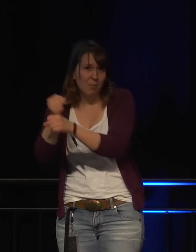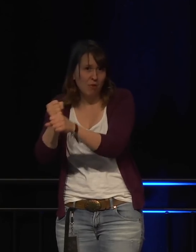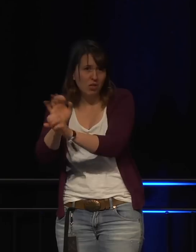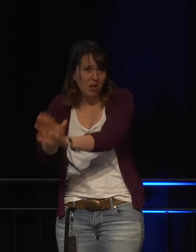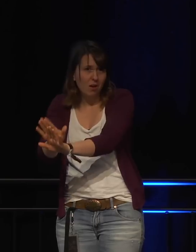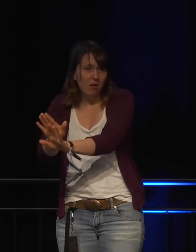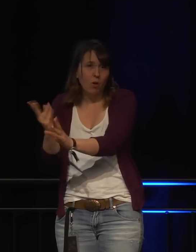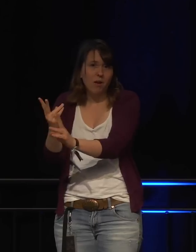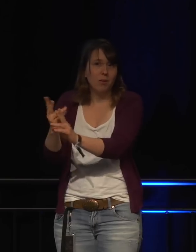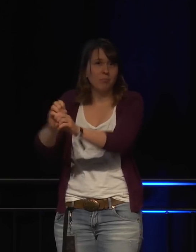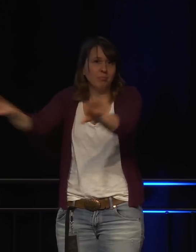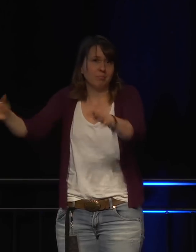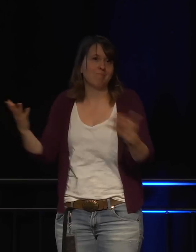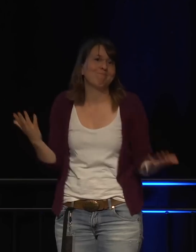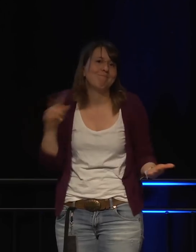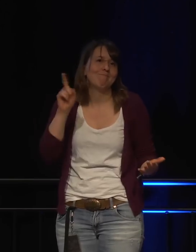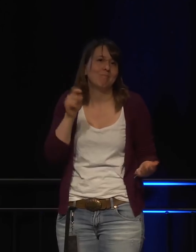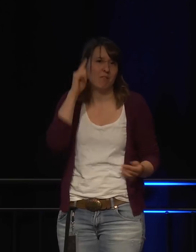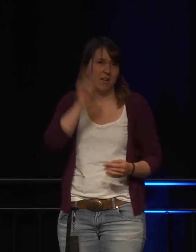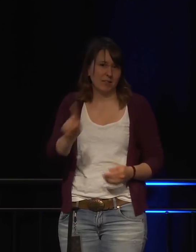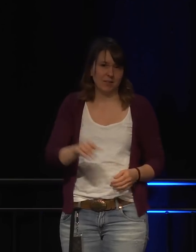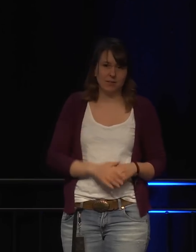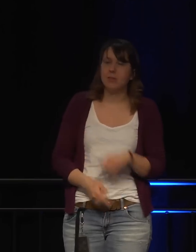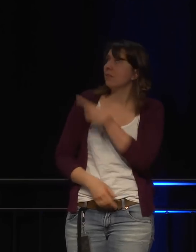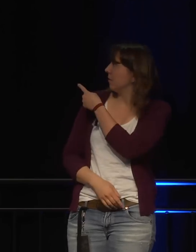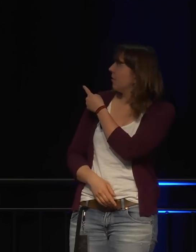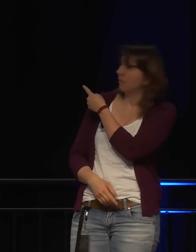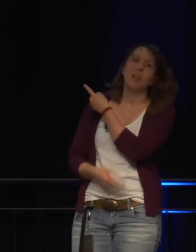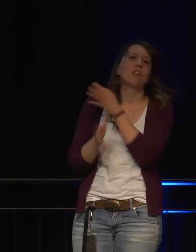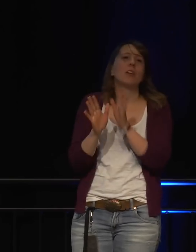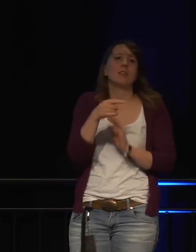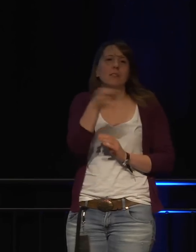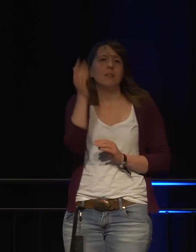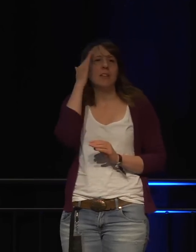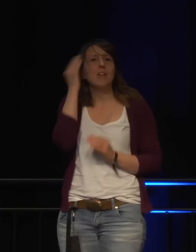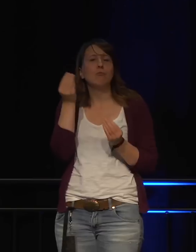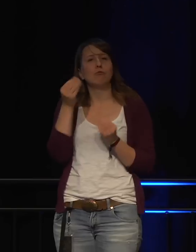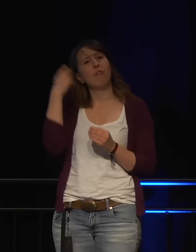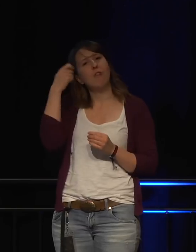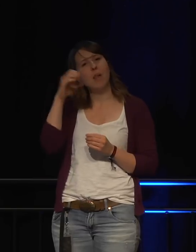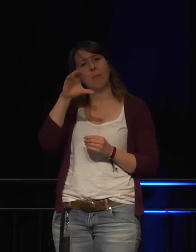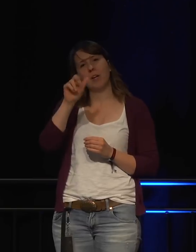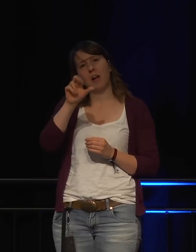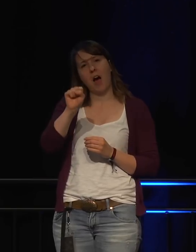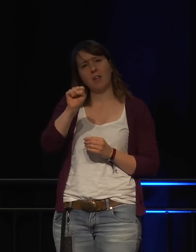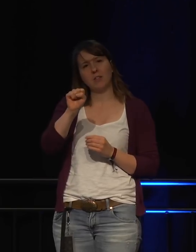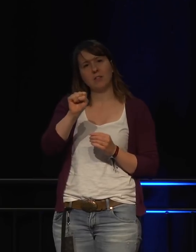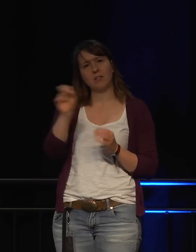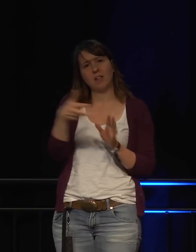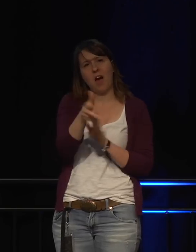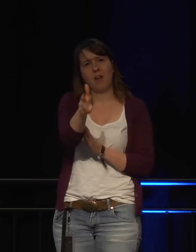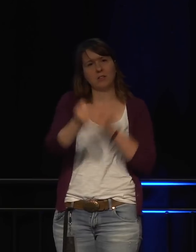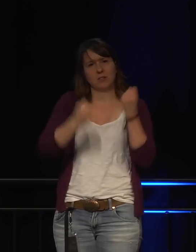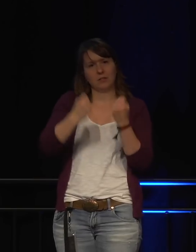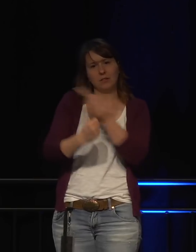Also was ihr alle wisst, Autos werden inzwischen auch mit Internet